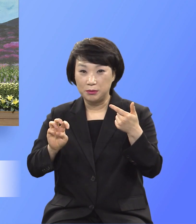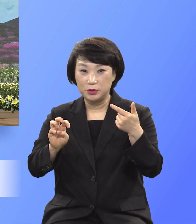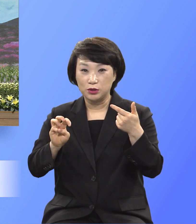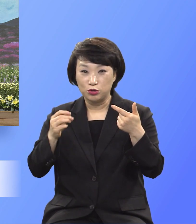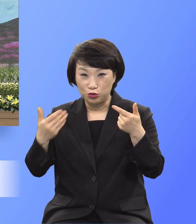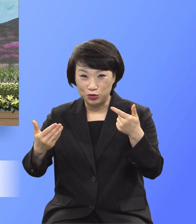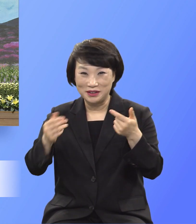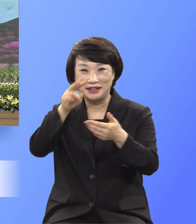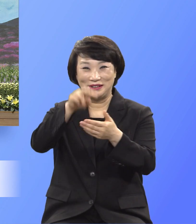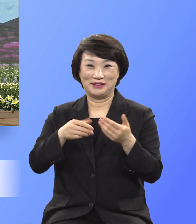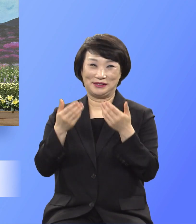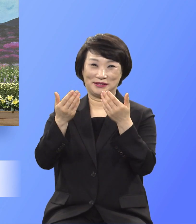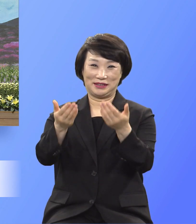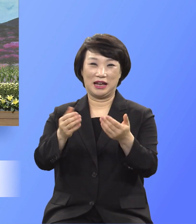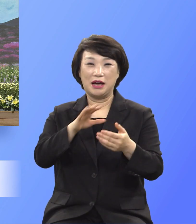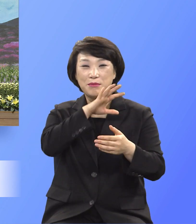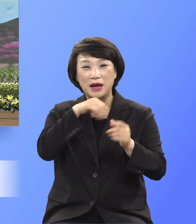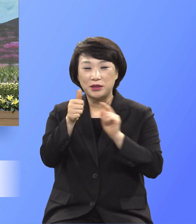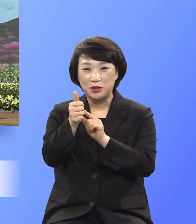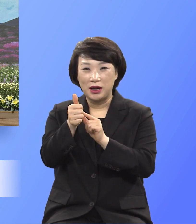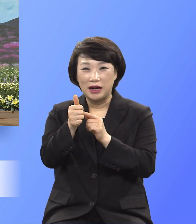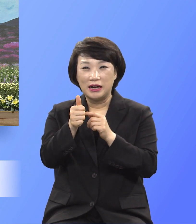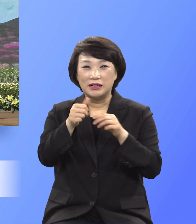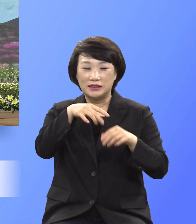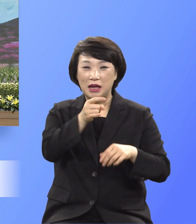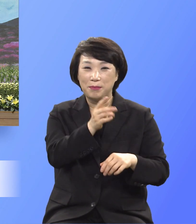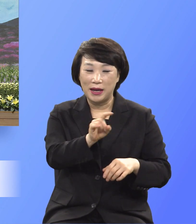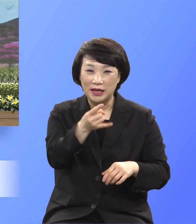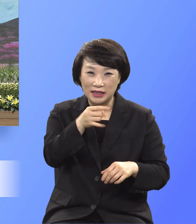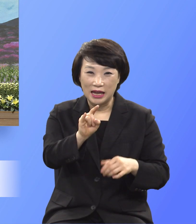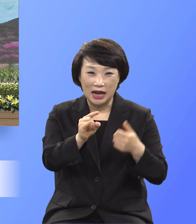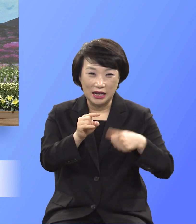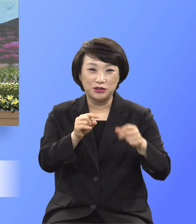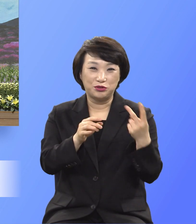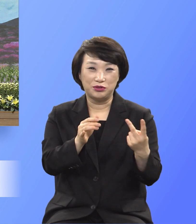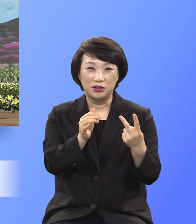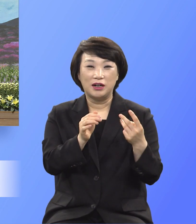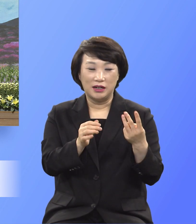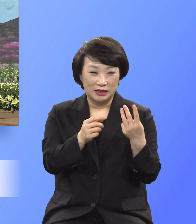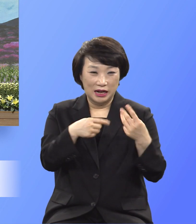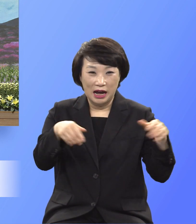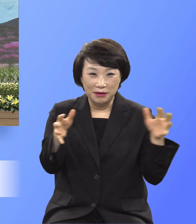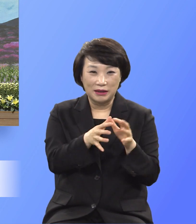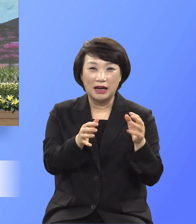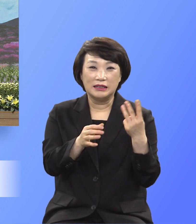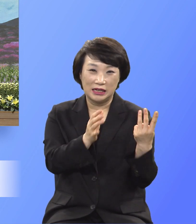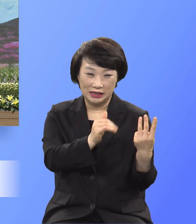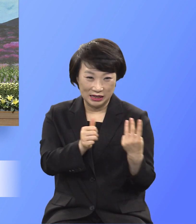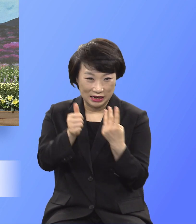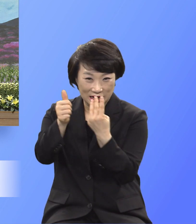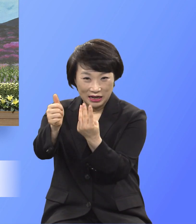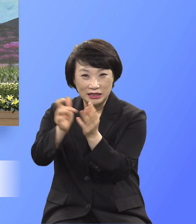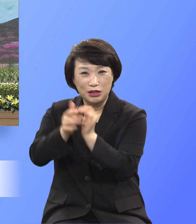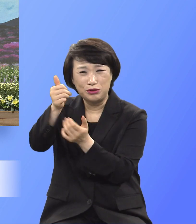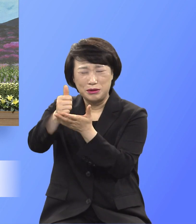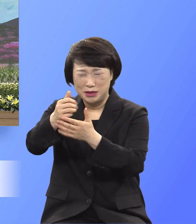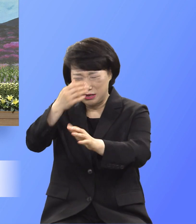읽어봐요 베드로와 세배대의 두 아들을 데리고 가실세 고민하고 슬퍼하사 자 죽음을 앞두고